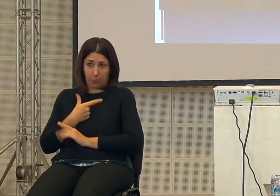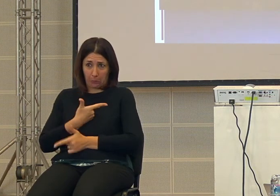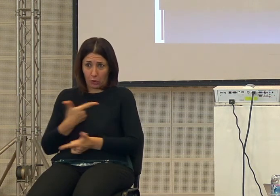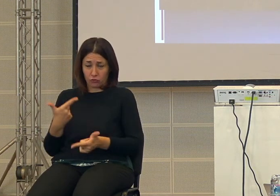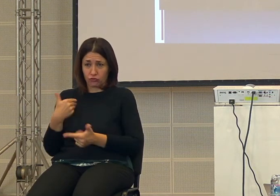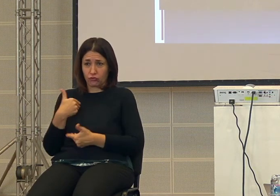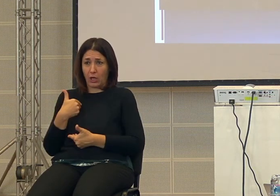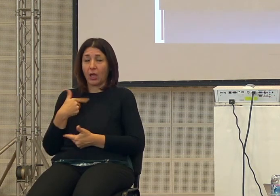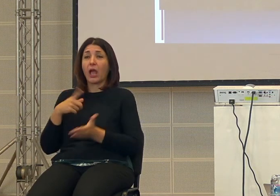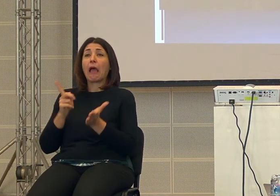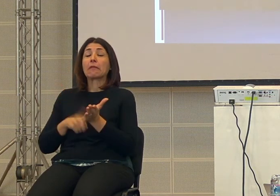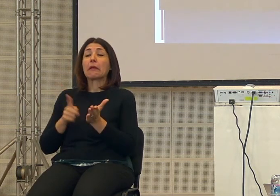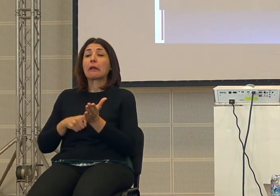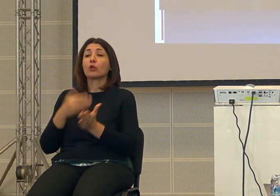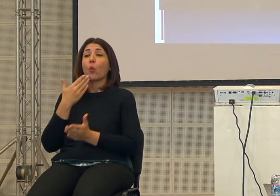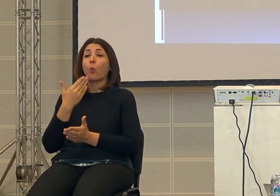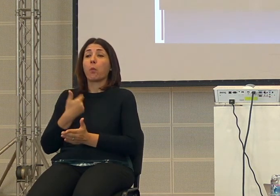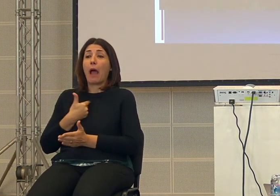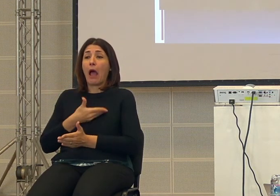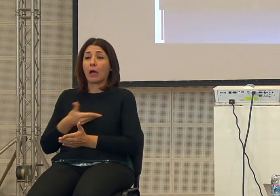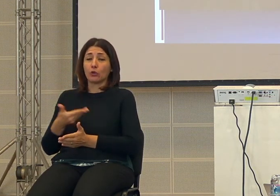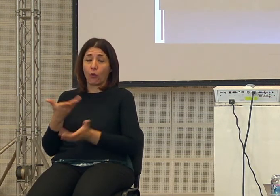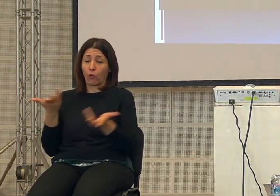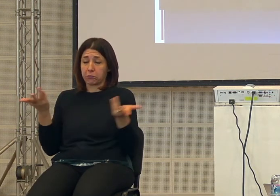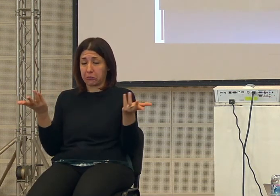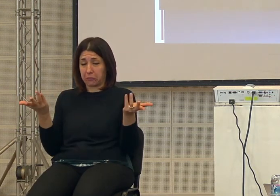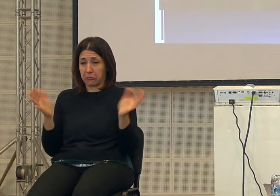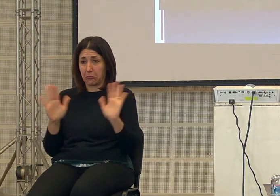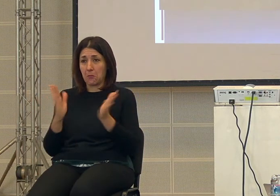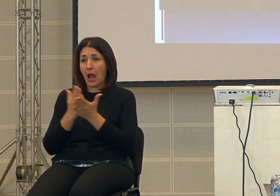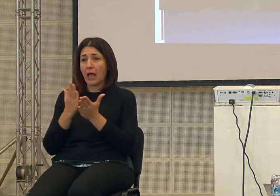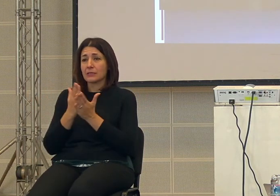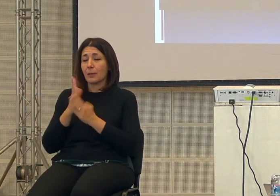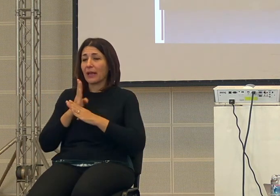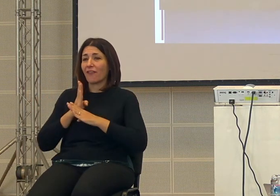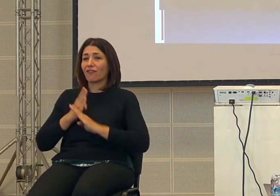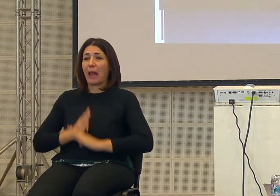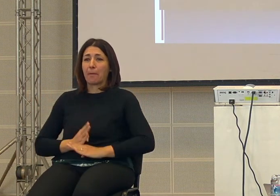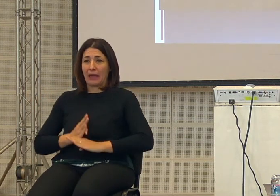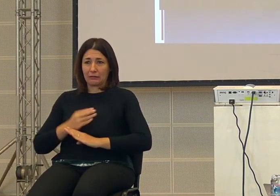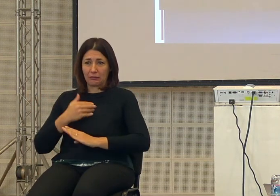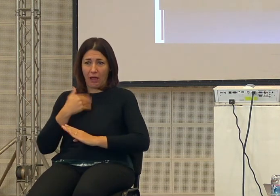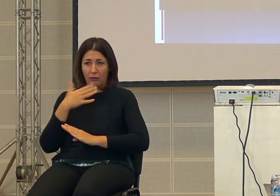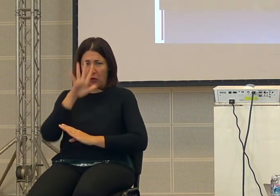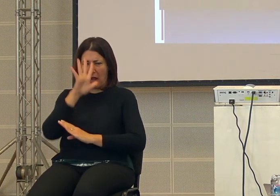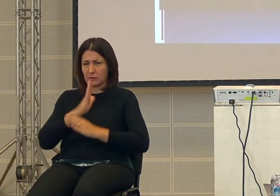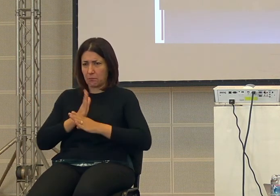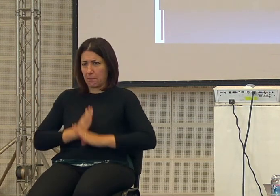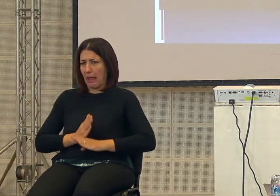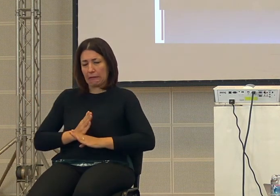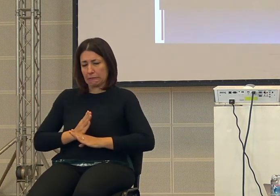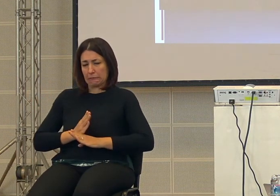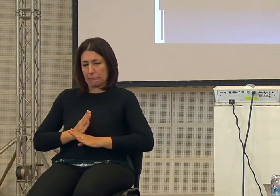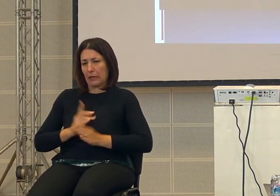diritto umano se poi anche l'individuo viene come dire frammentato in tanti aspetti in tanti